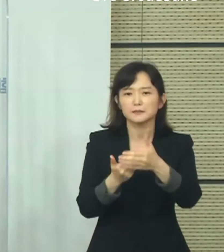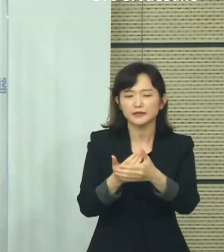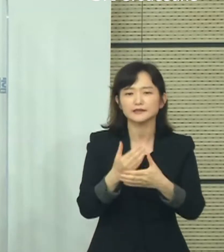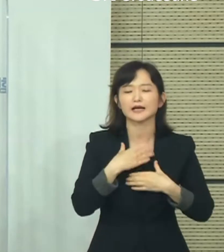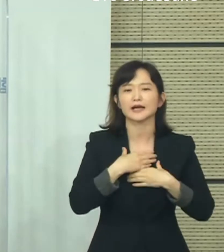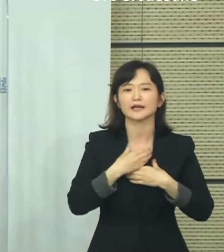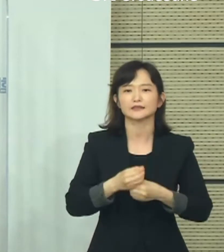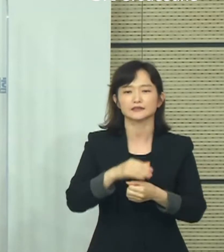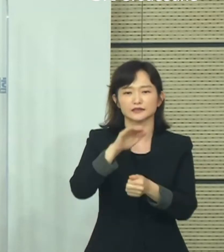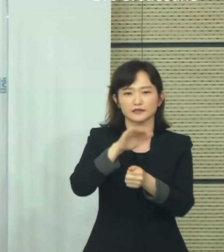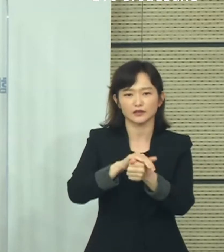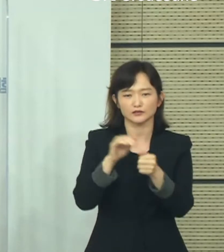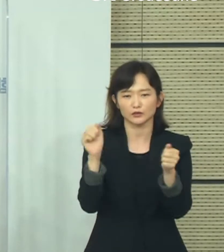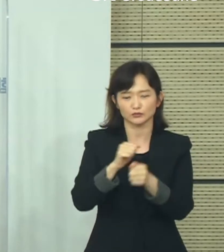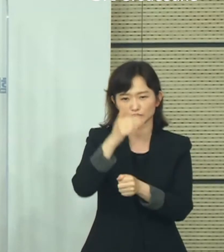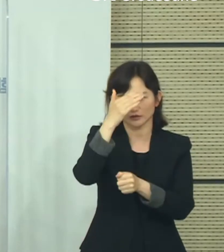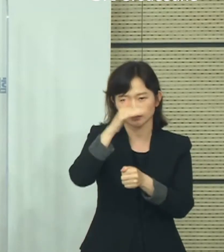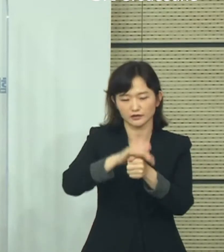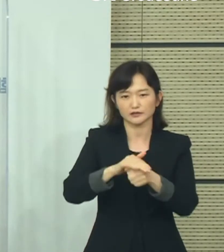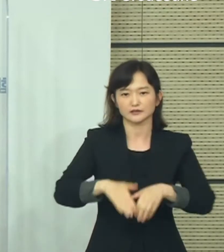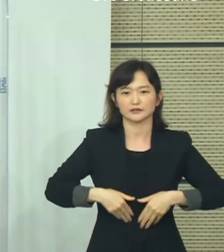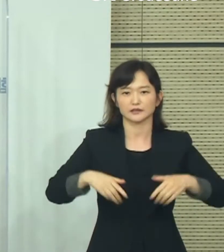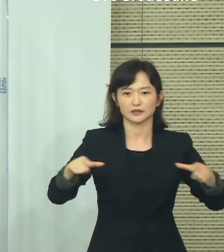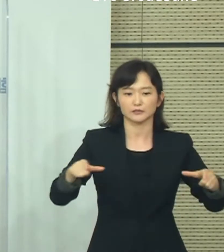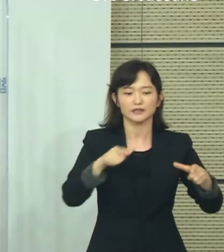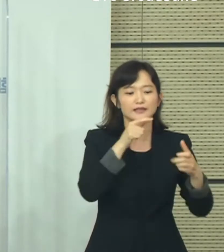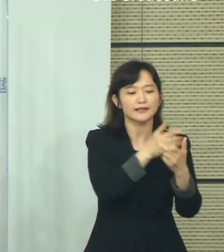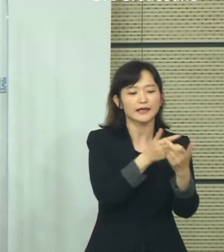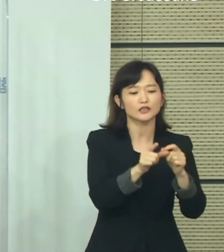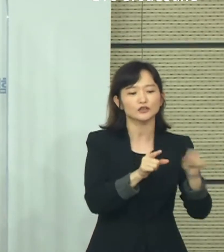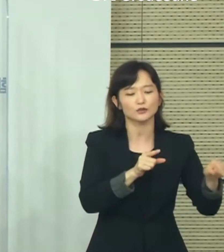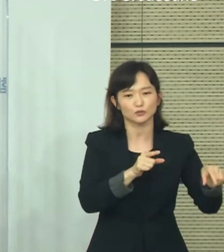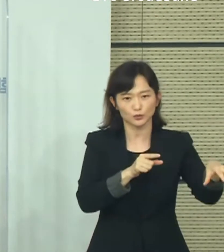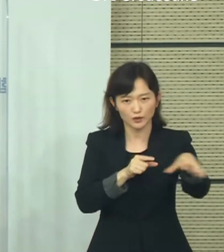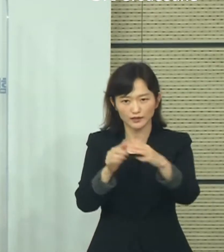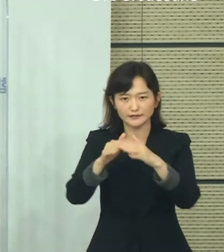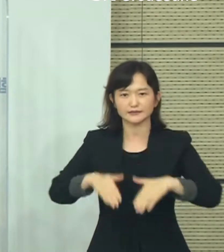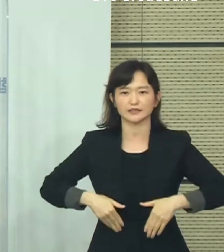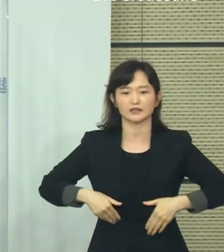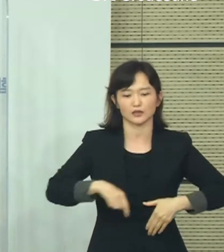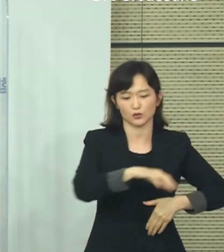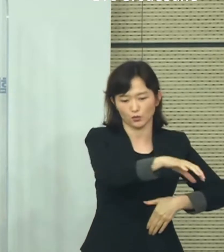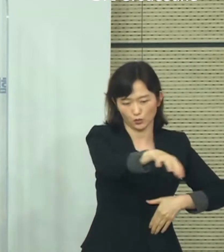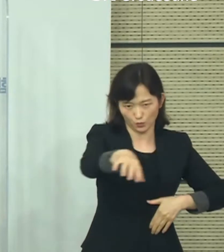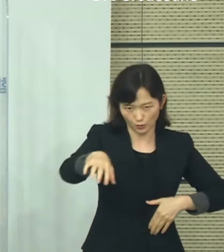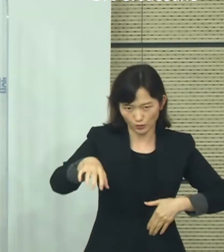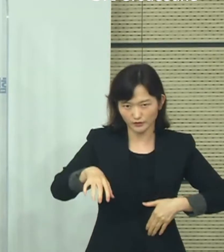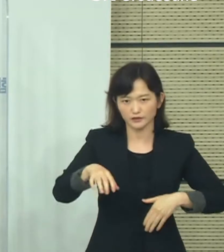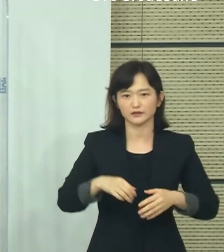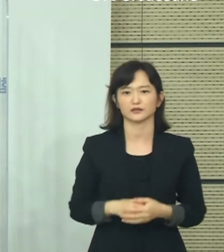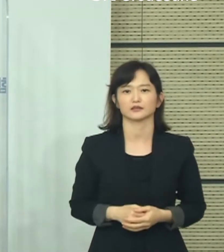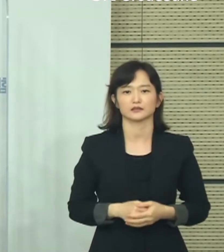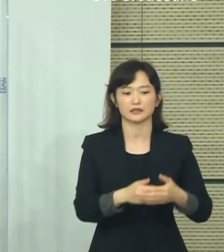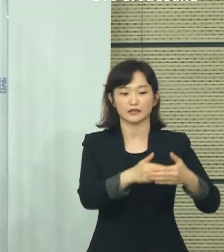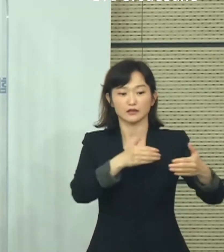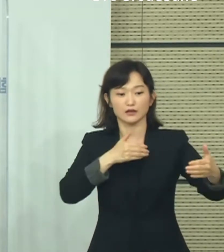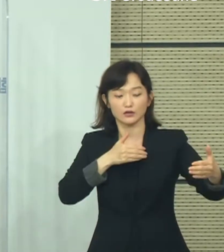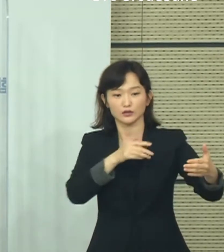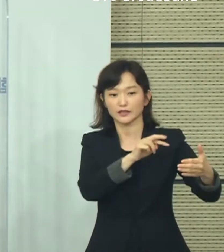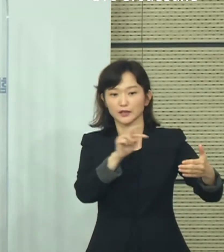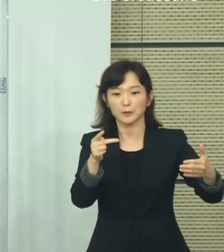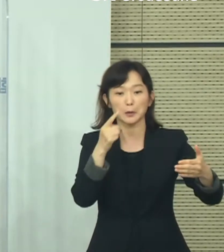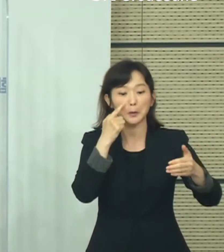경상북도와 경상남도, 강원도의 일부 지역, 전라남도 전 지역에서는 그리두기 개편안이